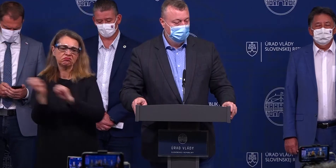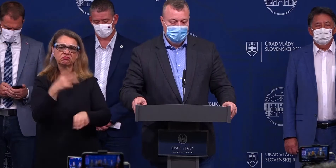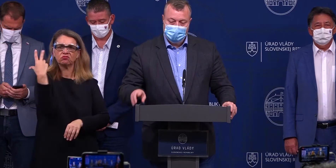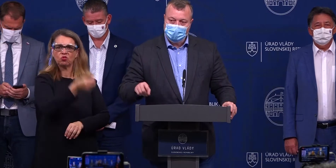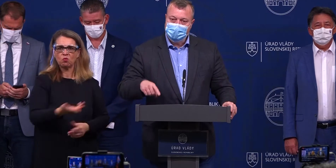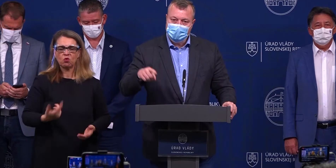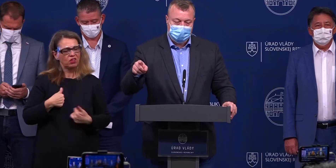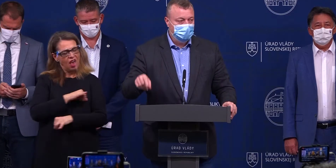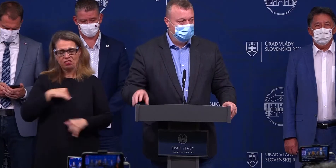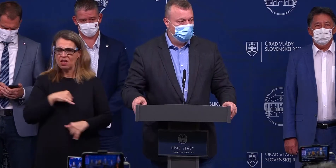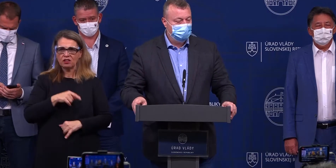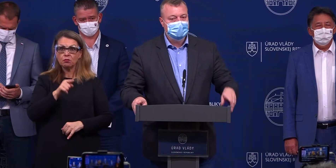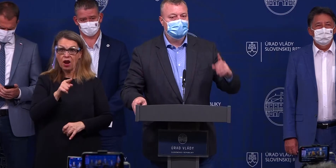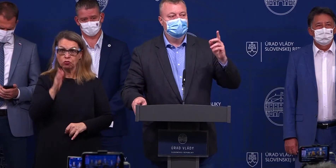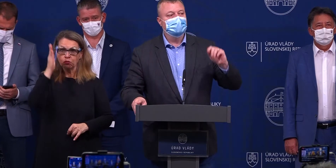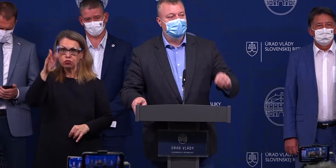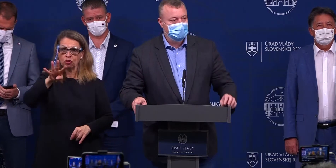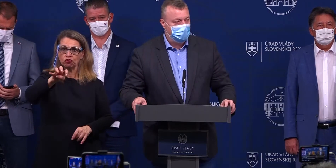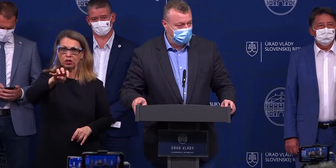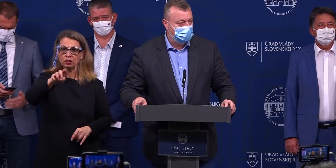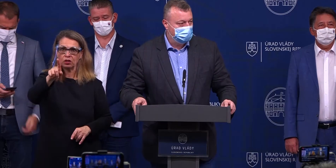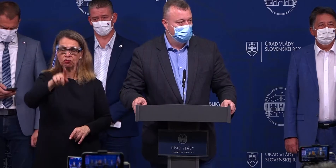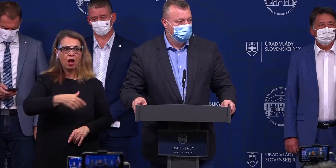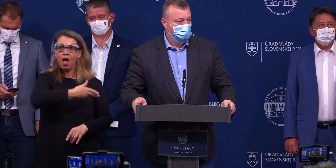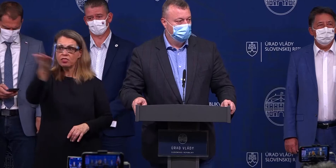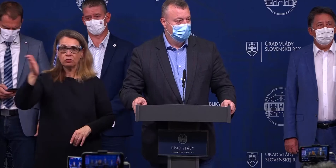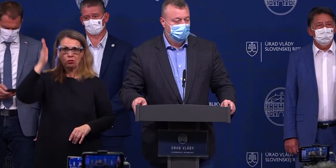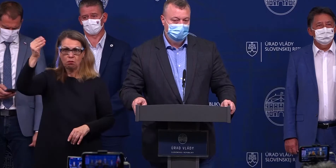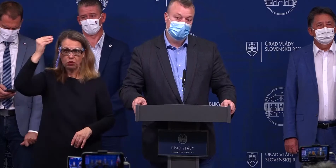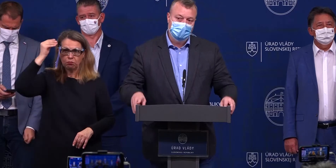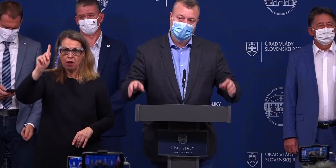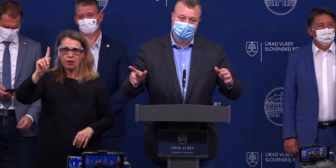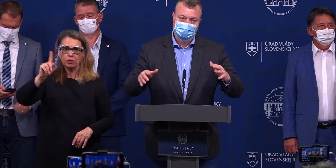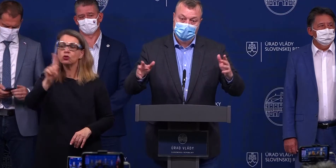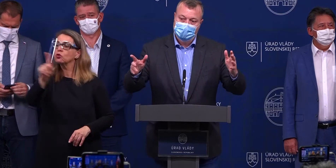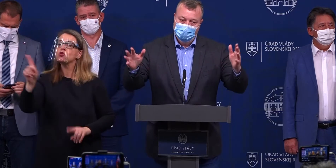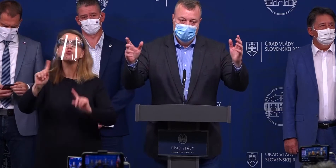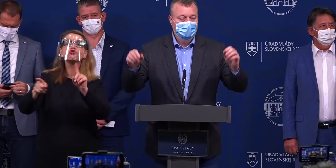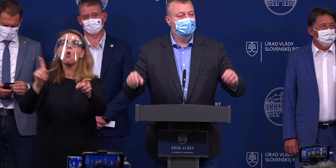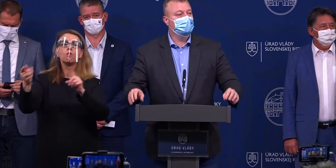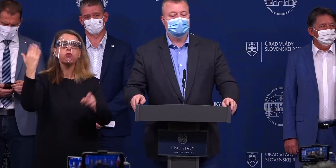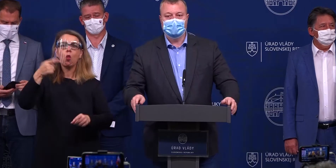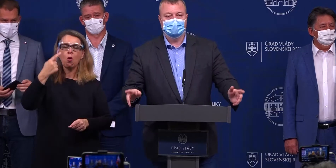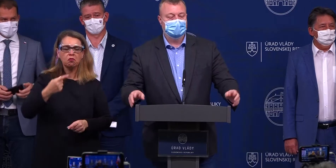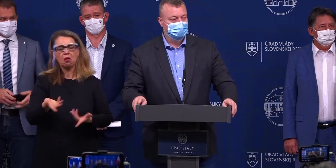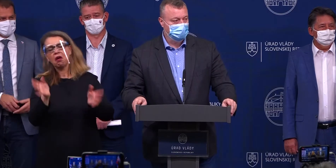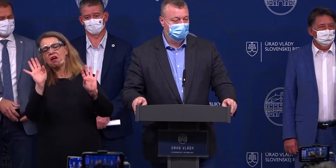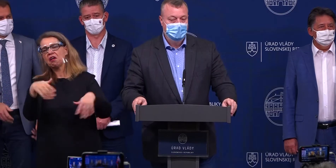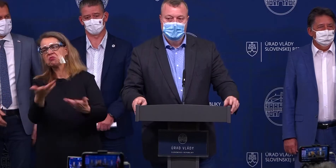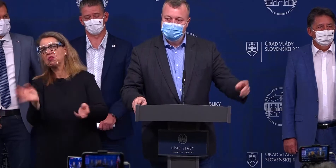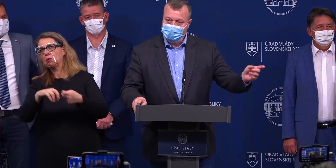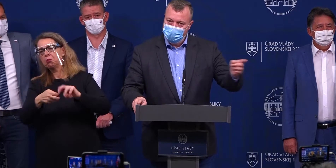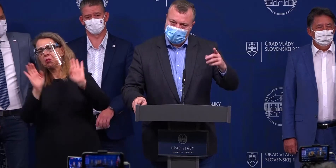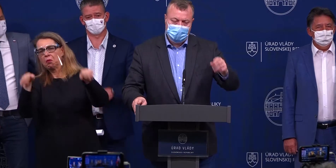Akurát, že to príde o 4 týždne. Vtedy si už nikto nebude pamätať, že kto hovoril, že však neni žiadny